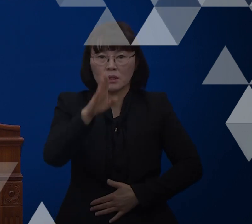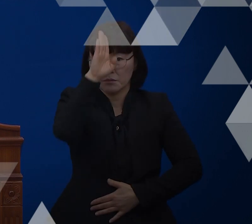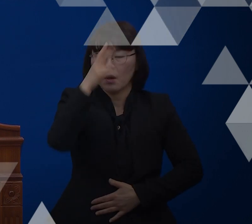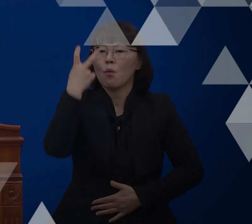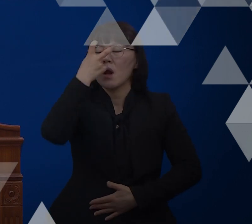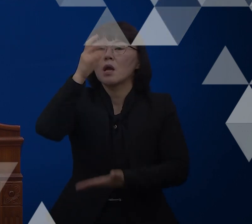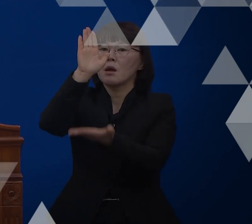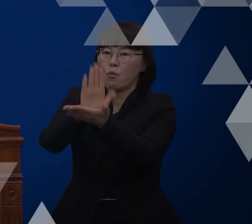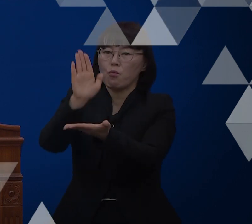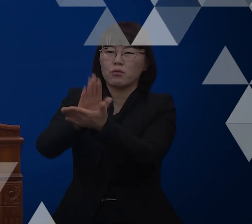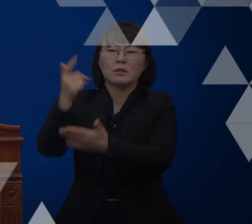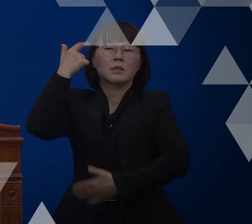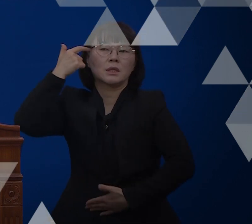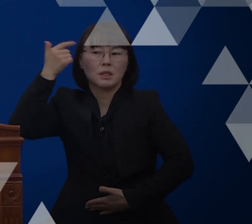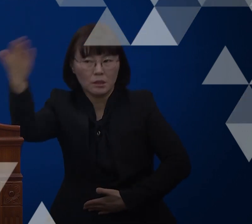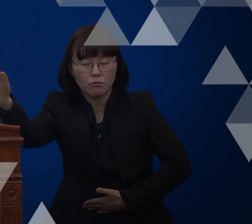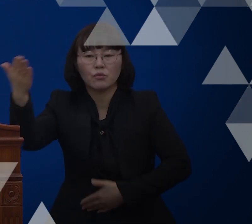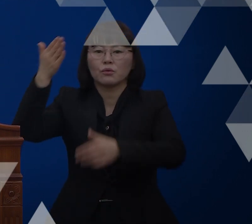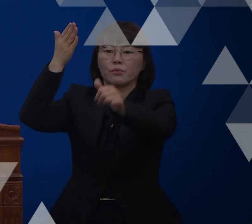감사합니다. 감사합니다. 감사합니다.